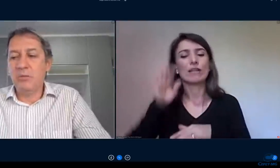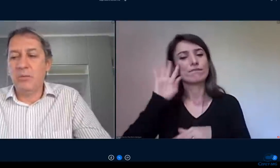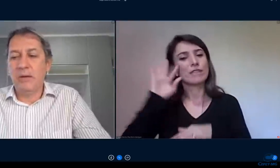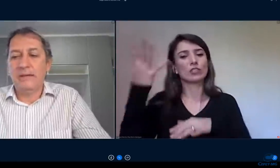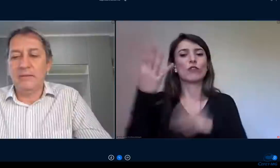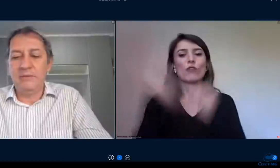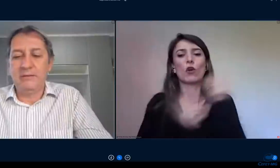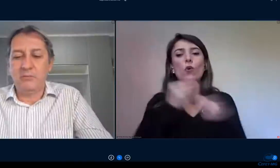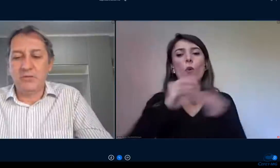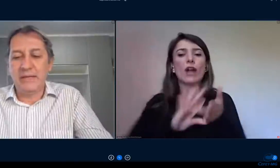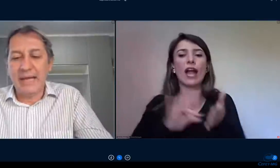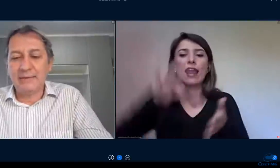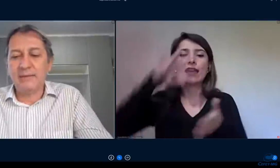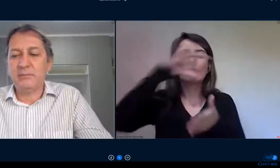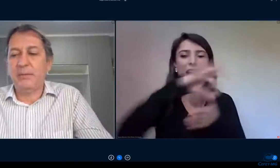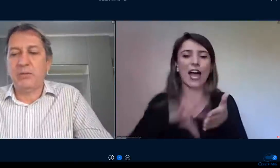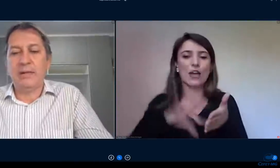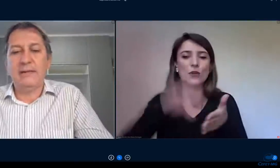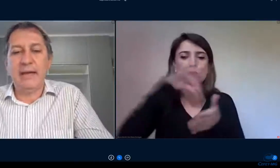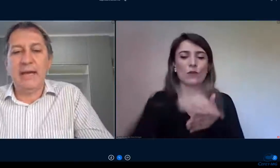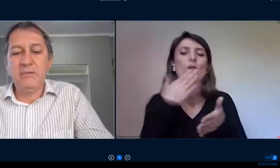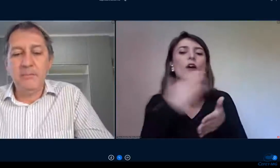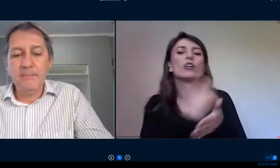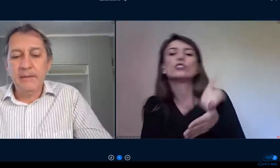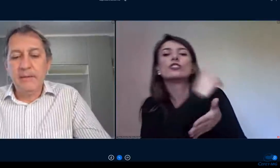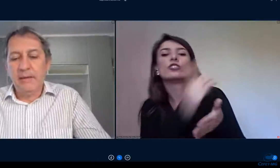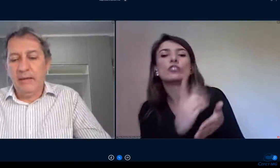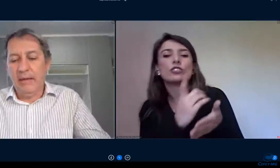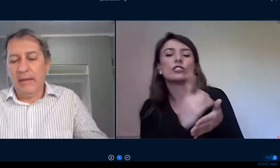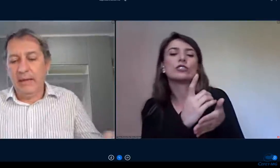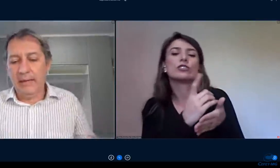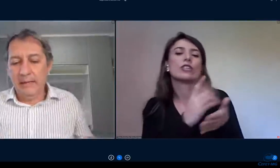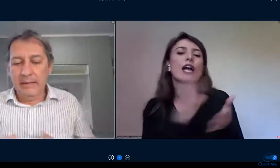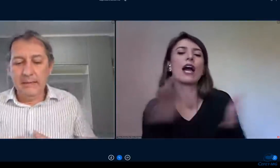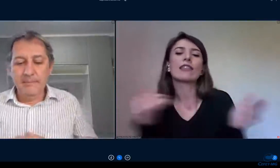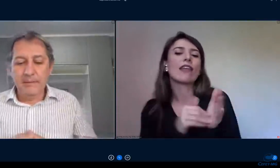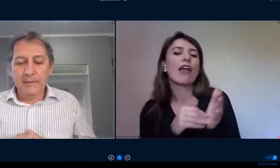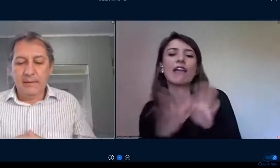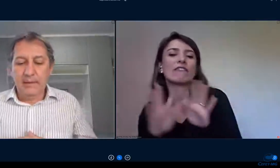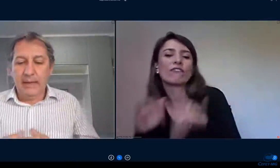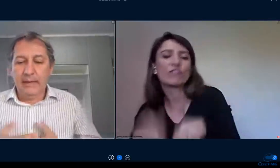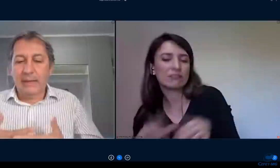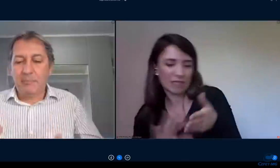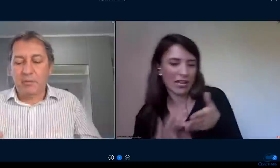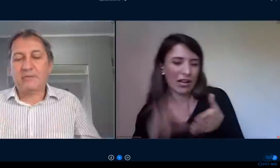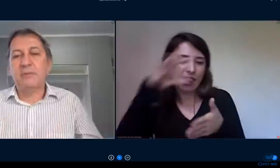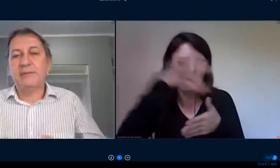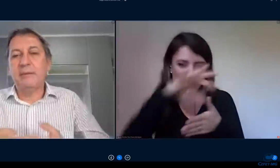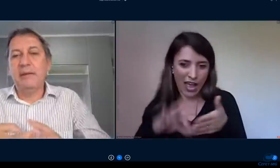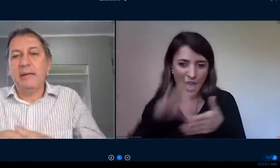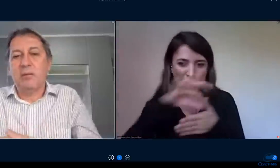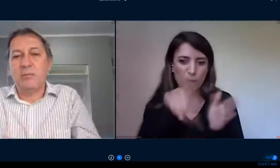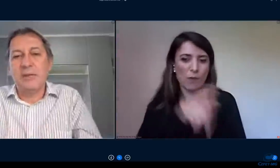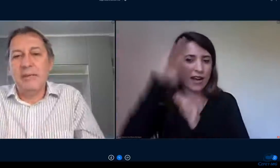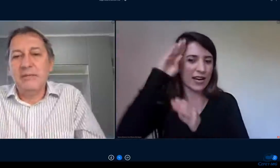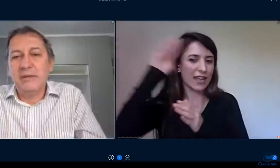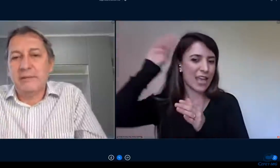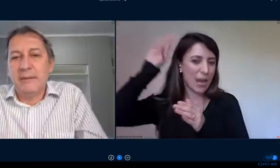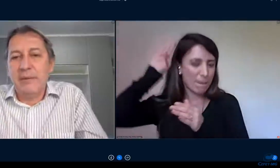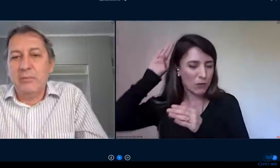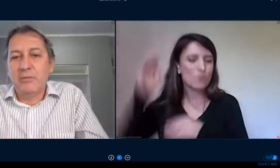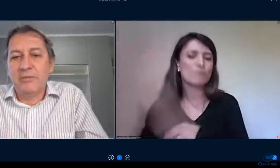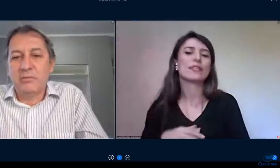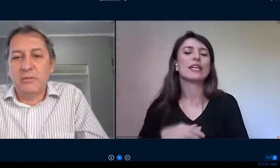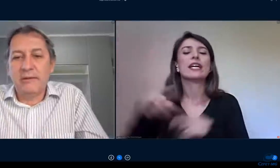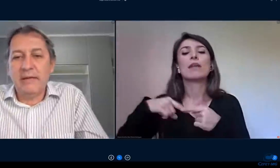acadêmico a definição de datas para o calendário e na próxima semana como já bem